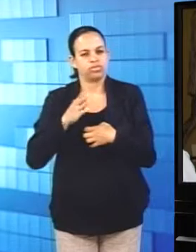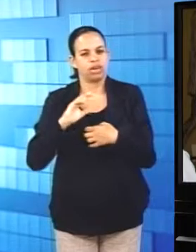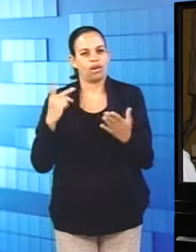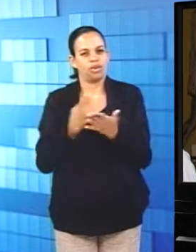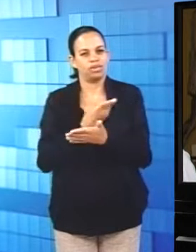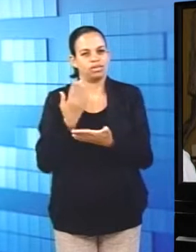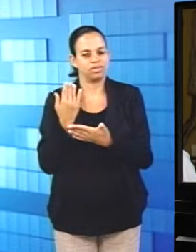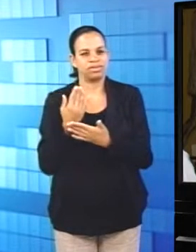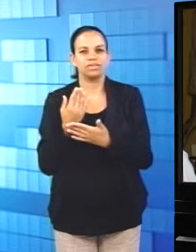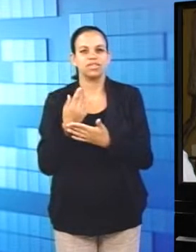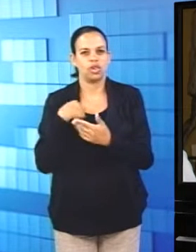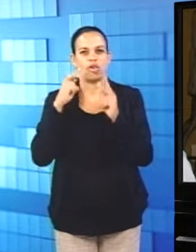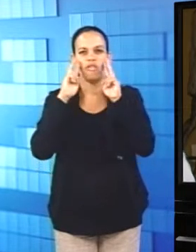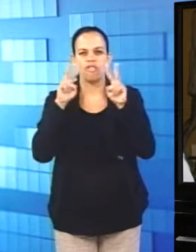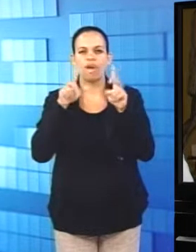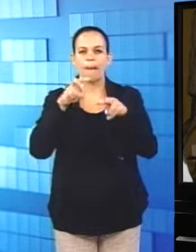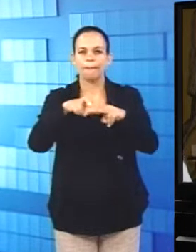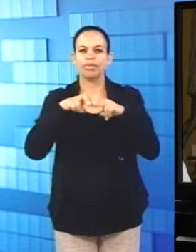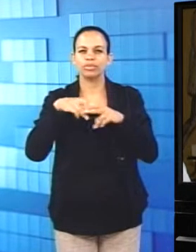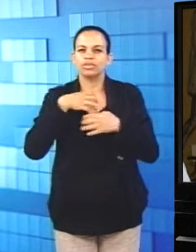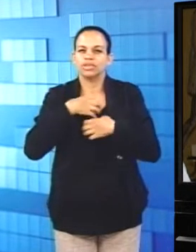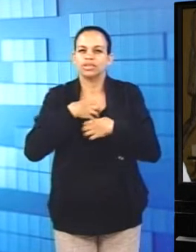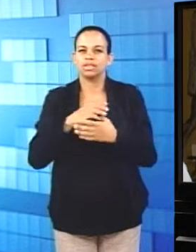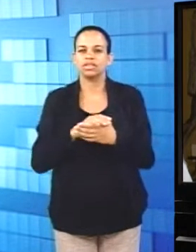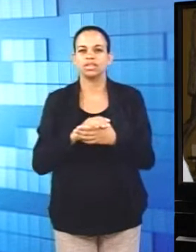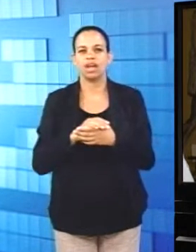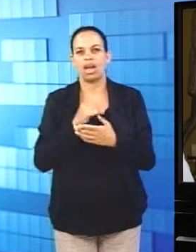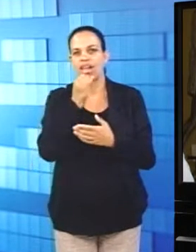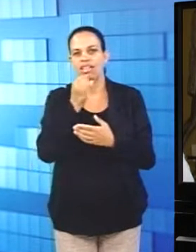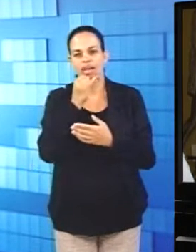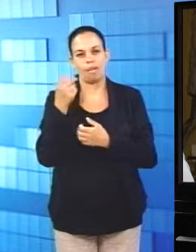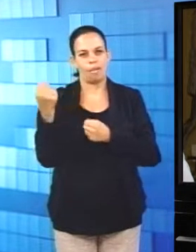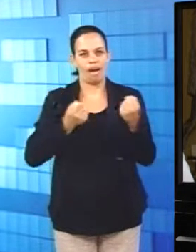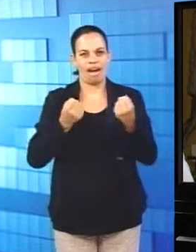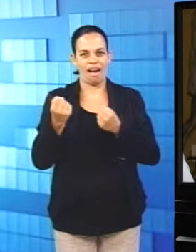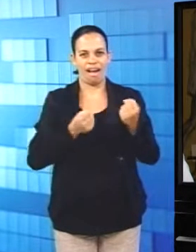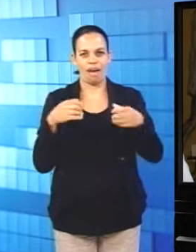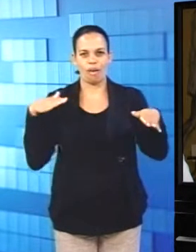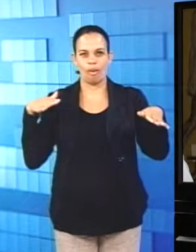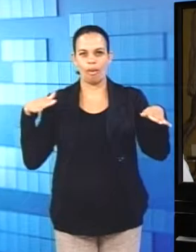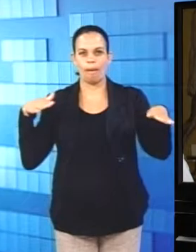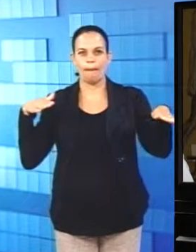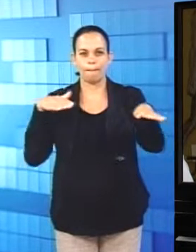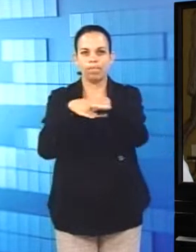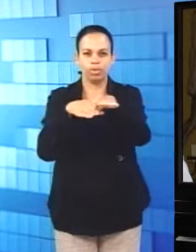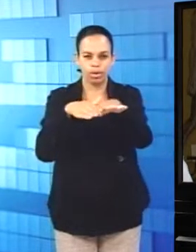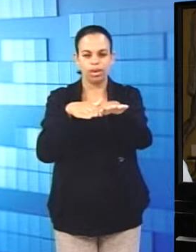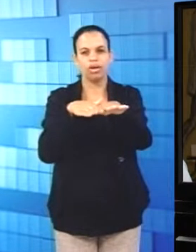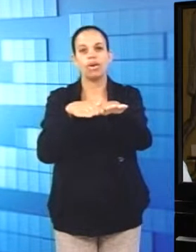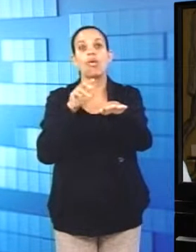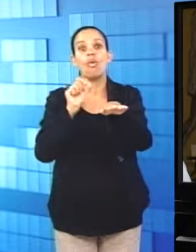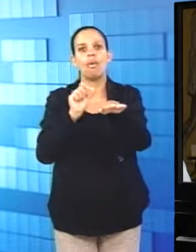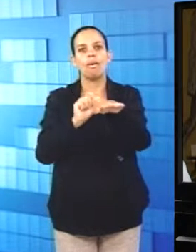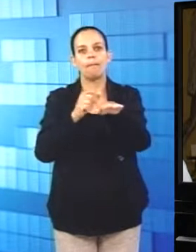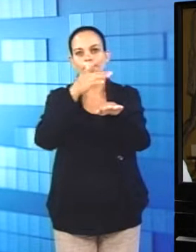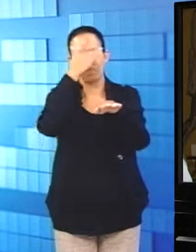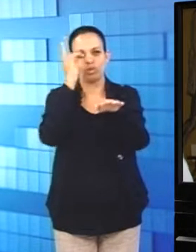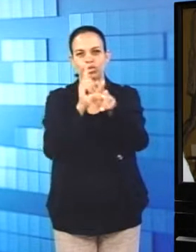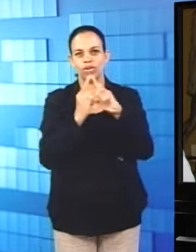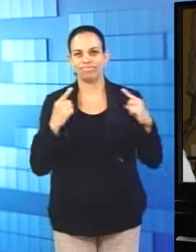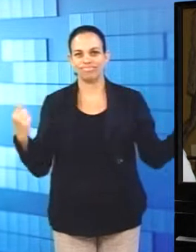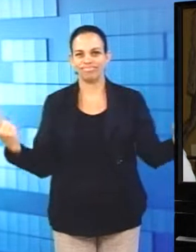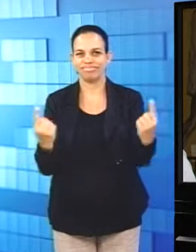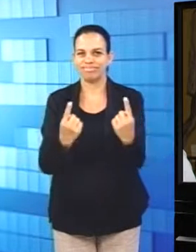Eu vejo um carro bater no fundo do outro, e os motoristas descem, um para olhar o fundo e o outro para olhar a frente, eles não se olham,